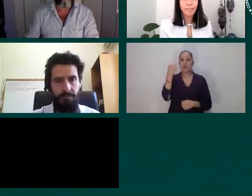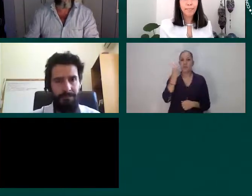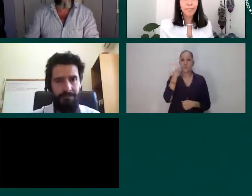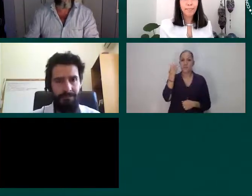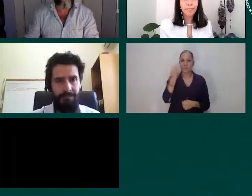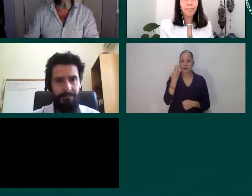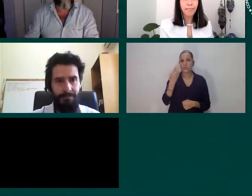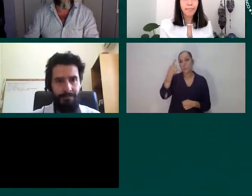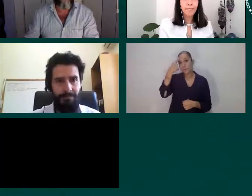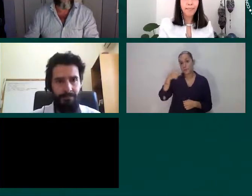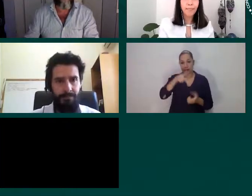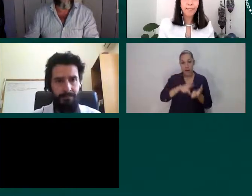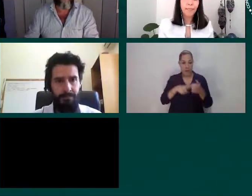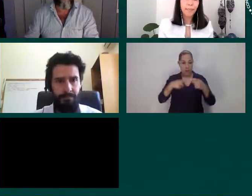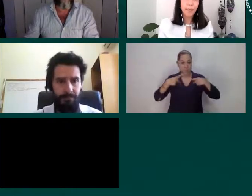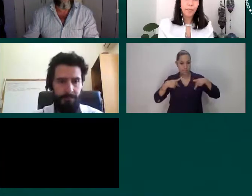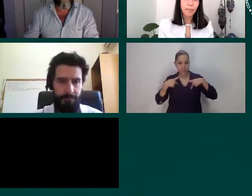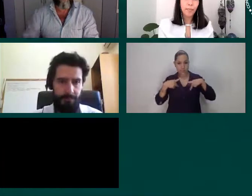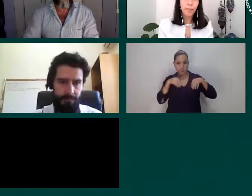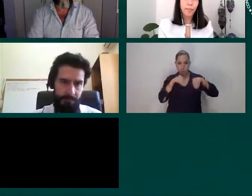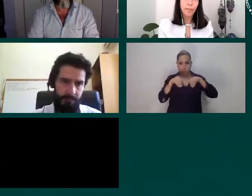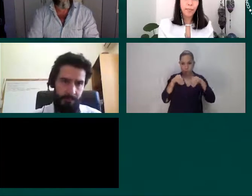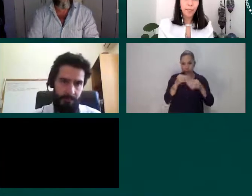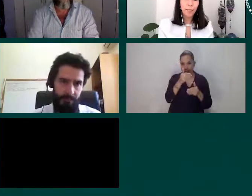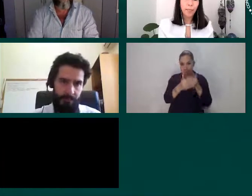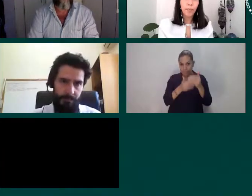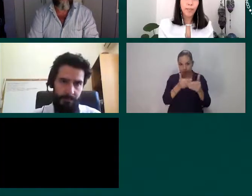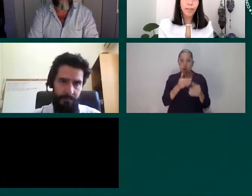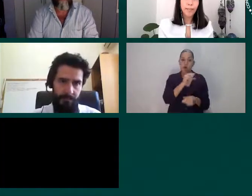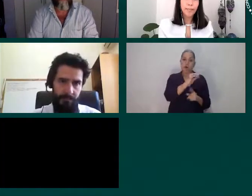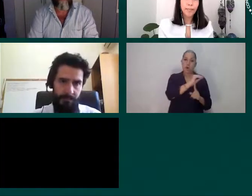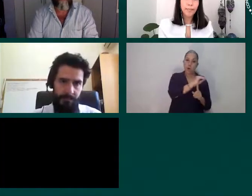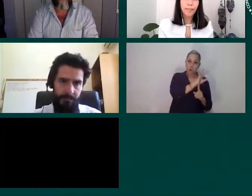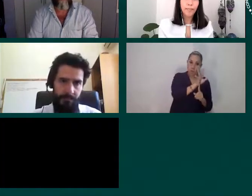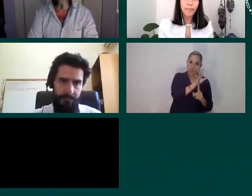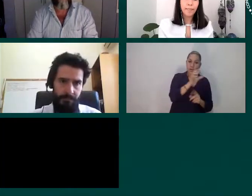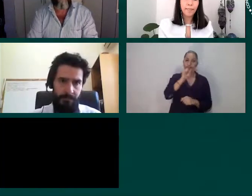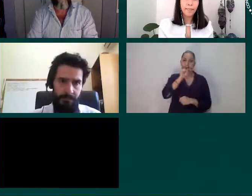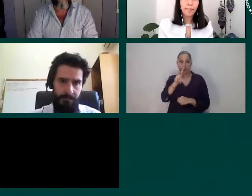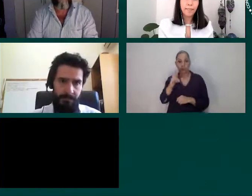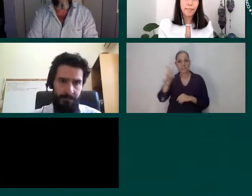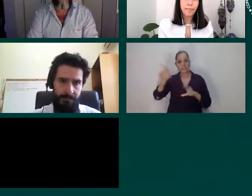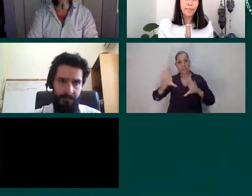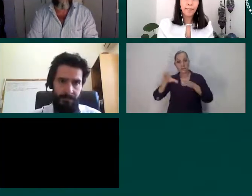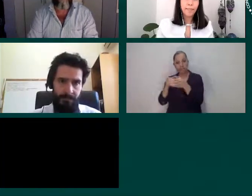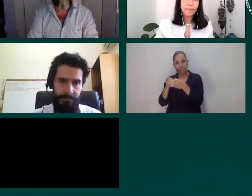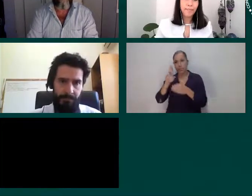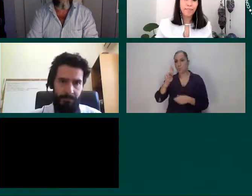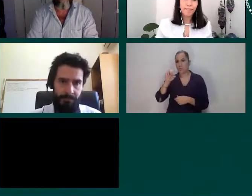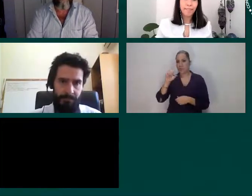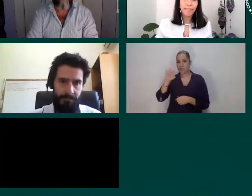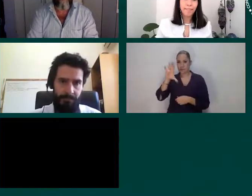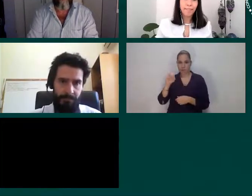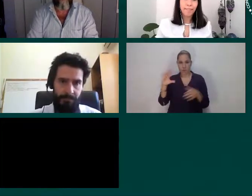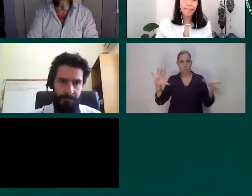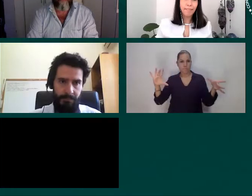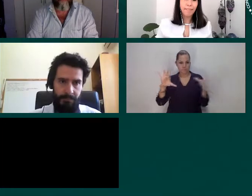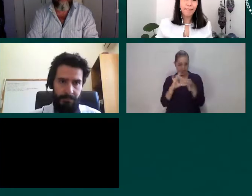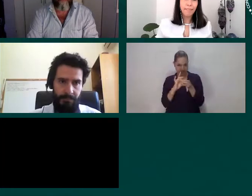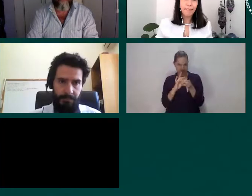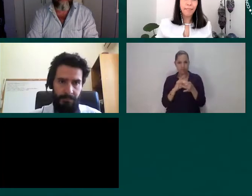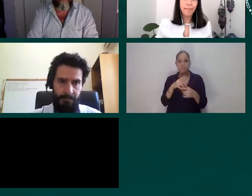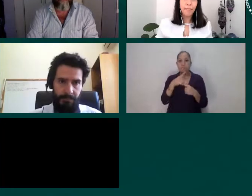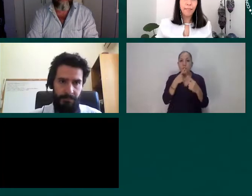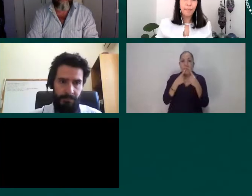y la Organización de las Naciones Unidas para la Educación, la Ciencia y la Cultura, UNESCO. Y este diálogo forma parte del